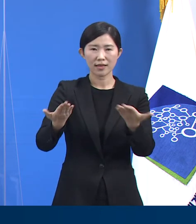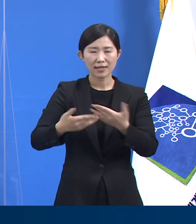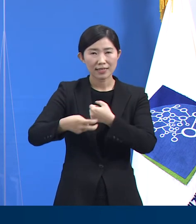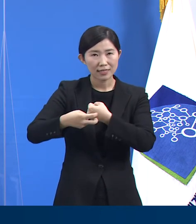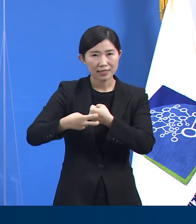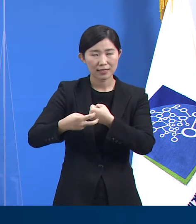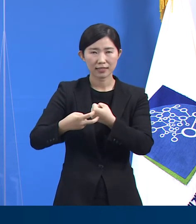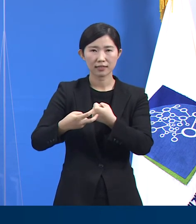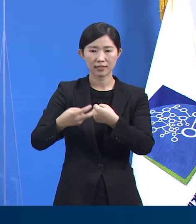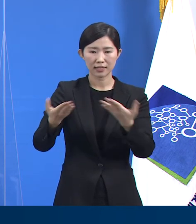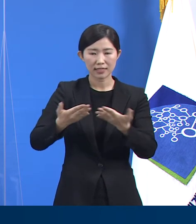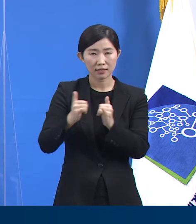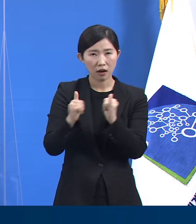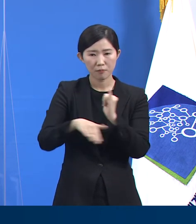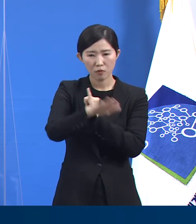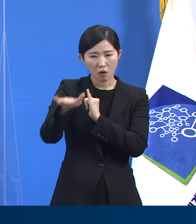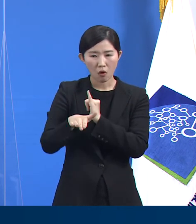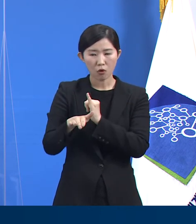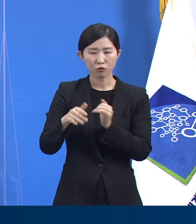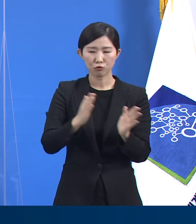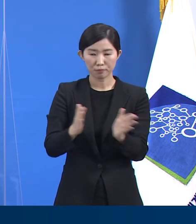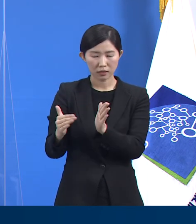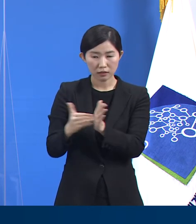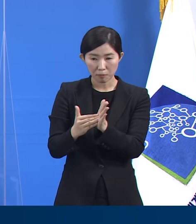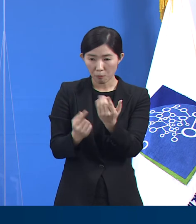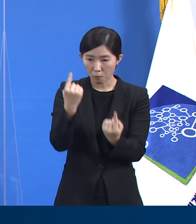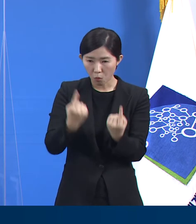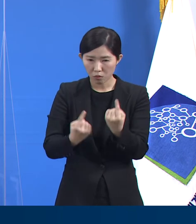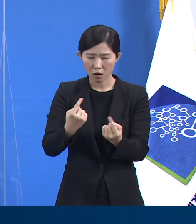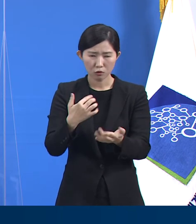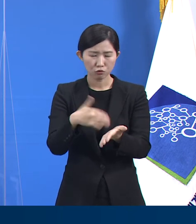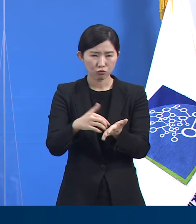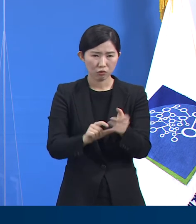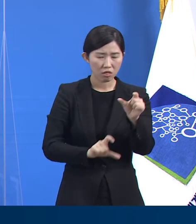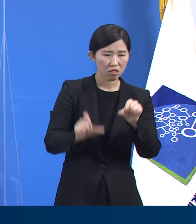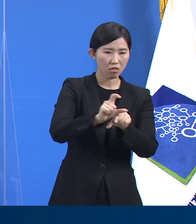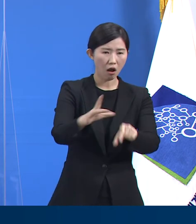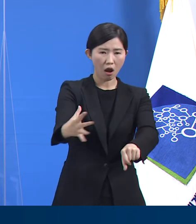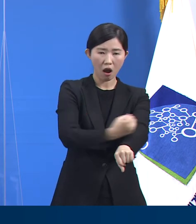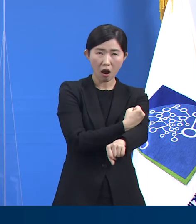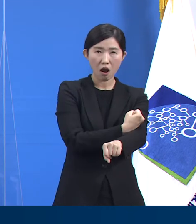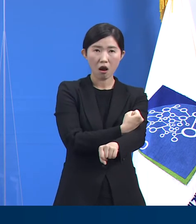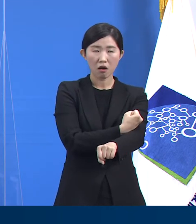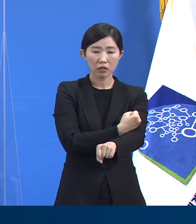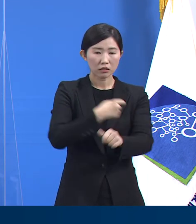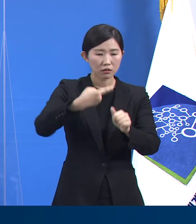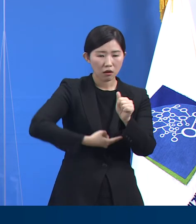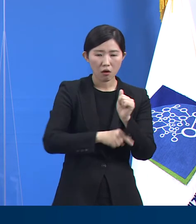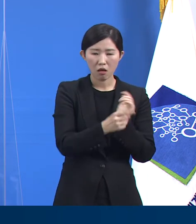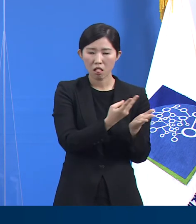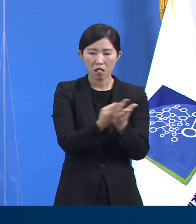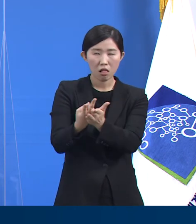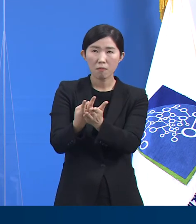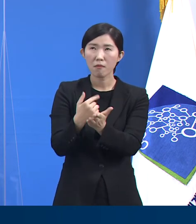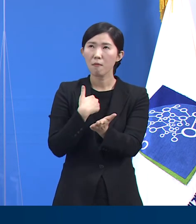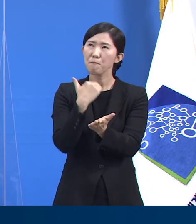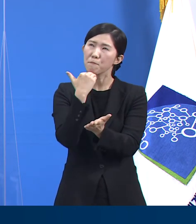유행이 덮친다면 병상자원을 새롭게 확충할 때까지 대기자가 발생하게 됩니다.